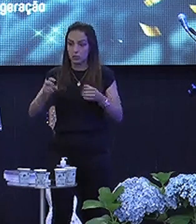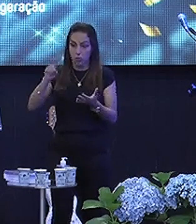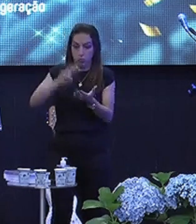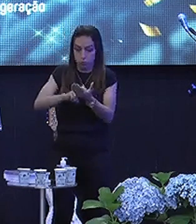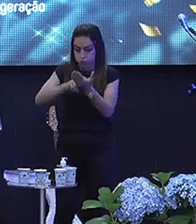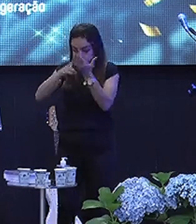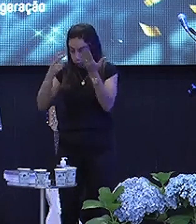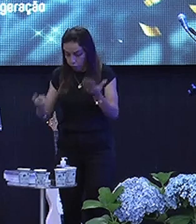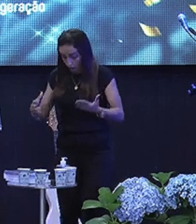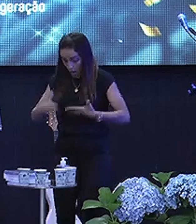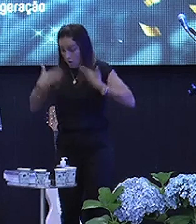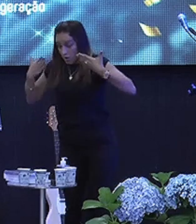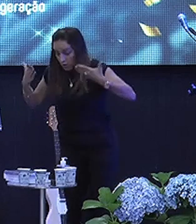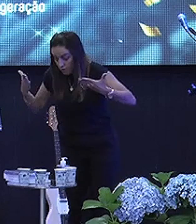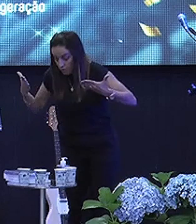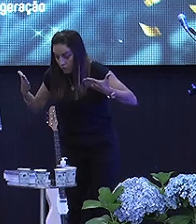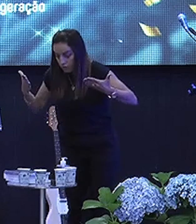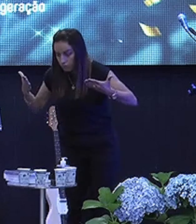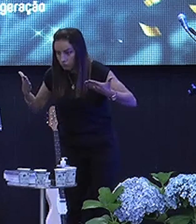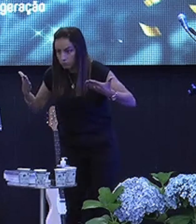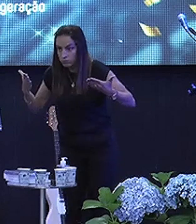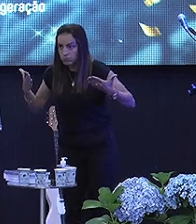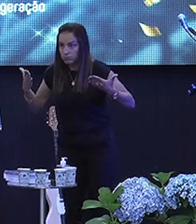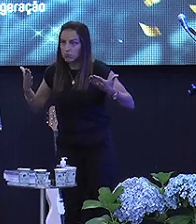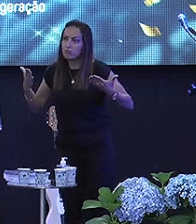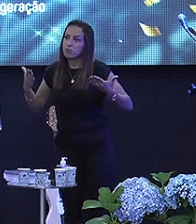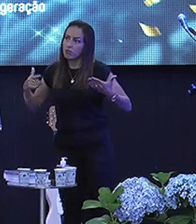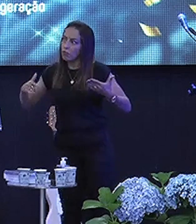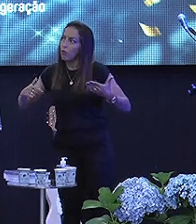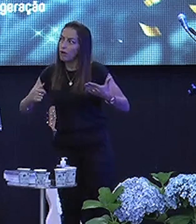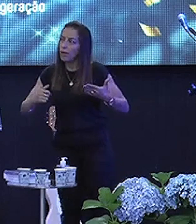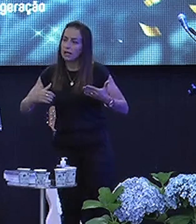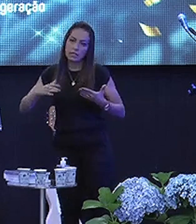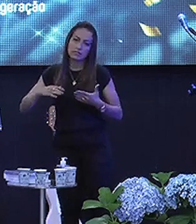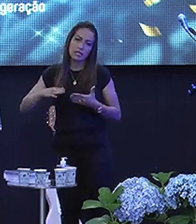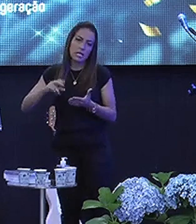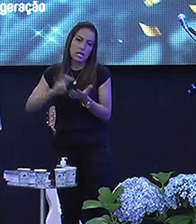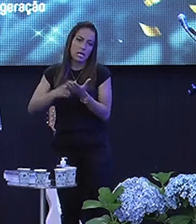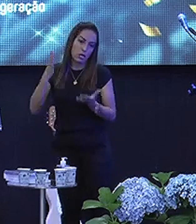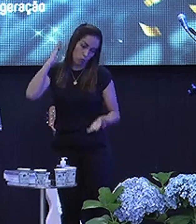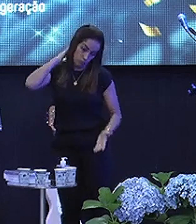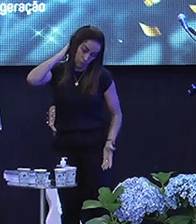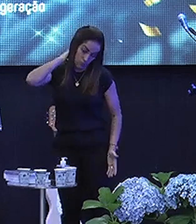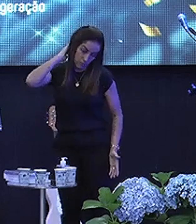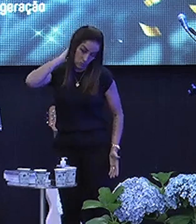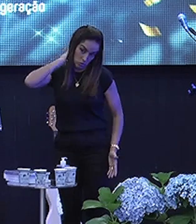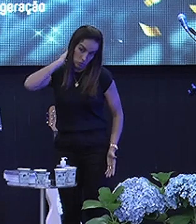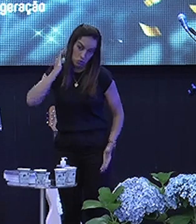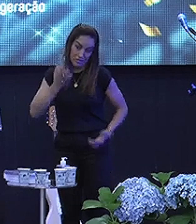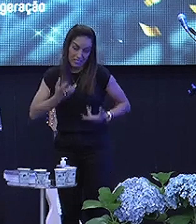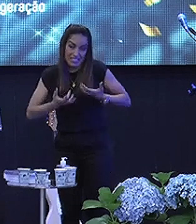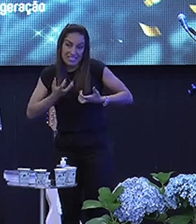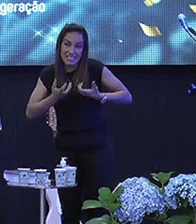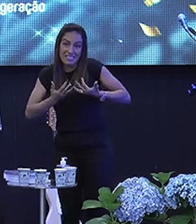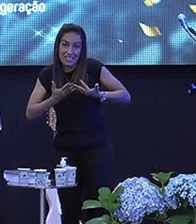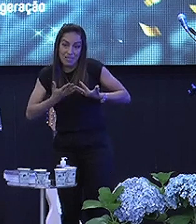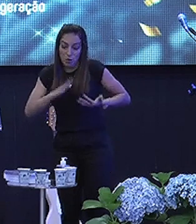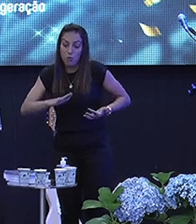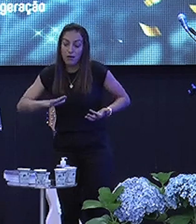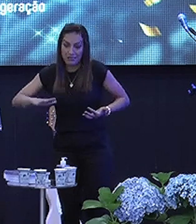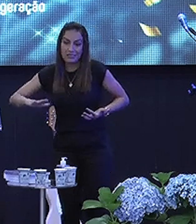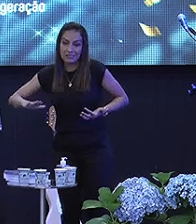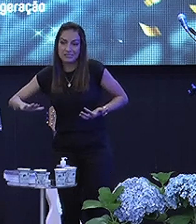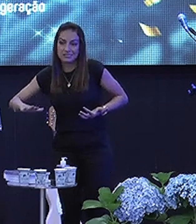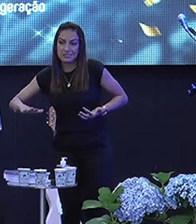frente Assim Amado Vocês sabem Que são a lagarta Daquela Cai no pescoço Da gente Ainda mais Numa criança